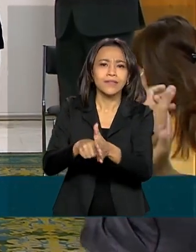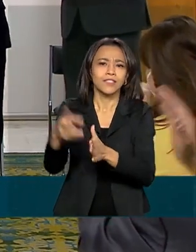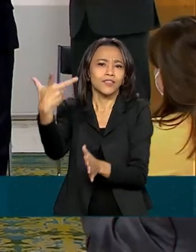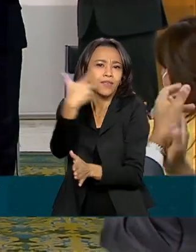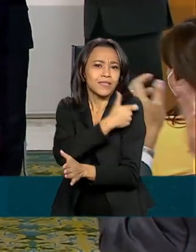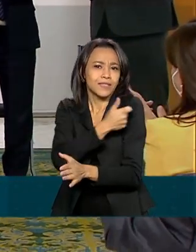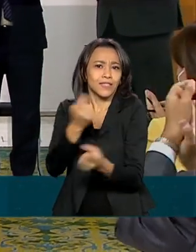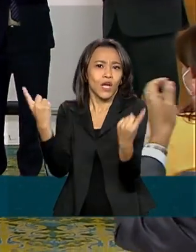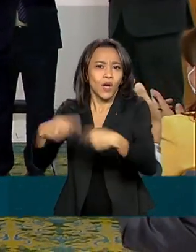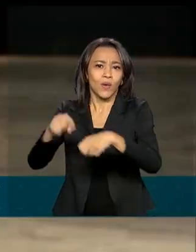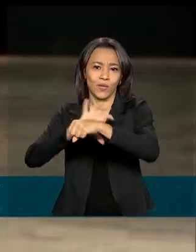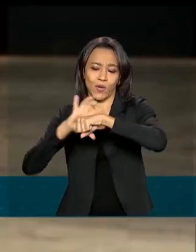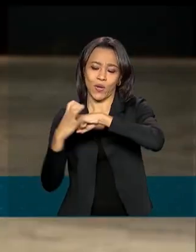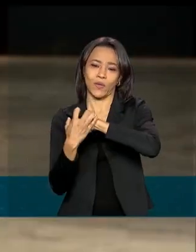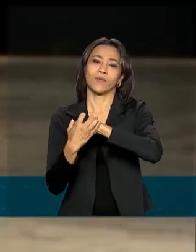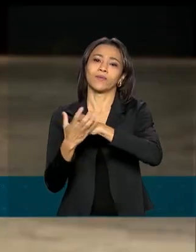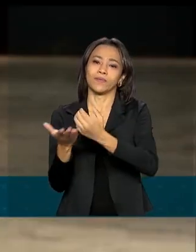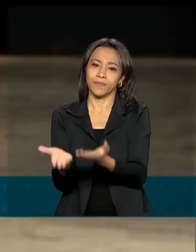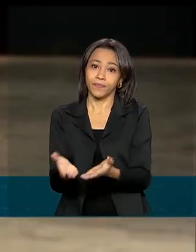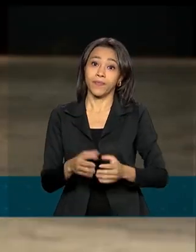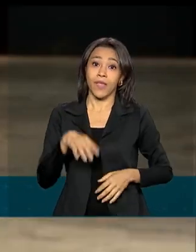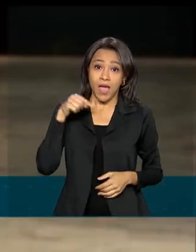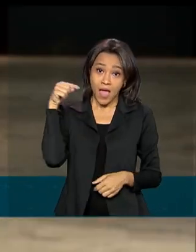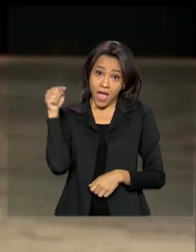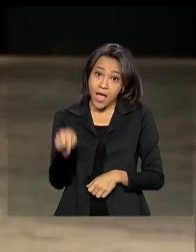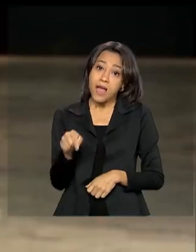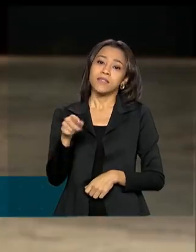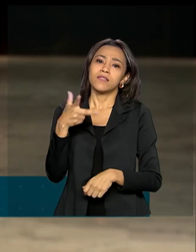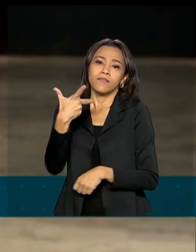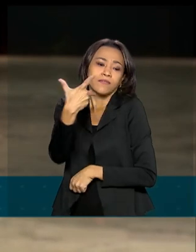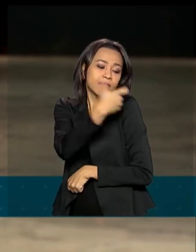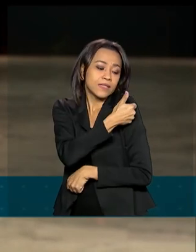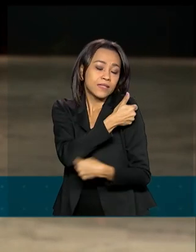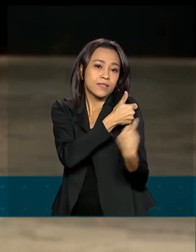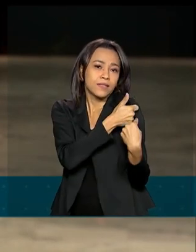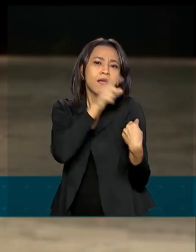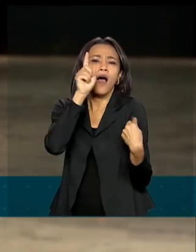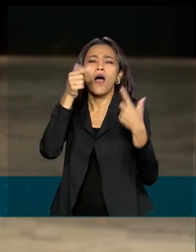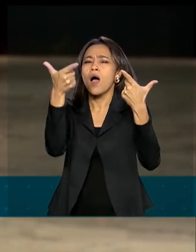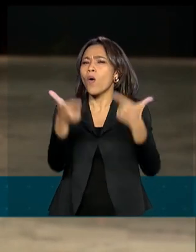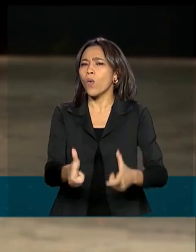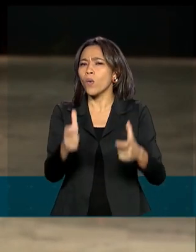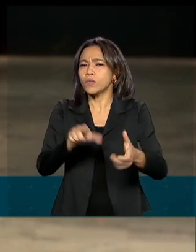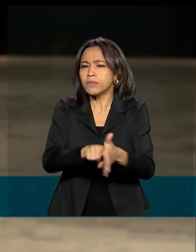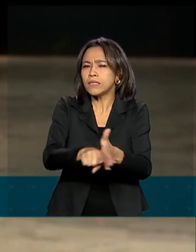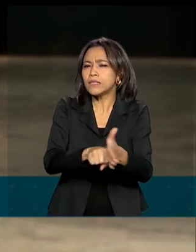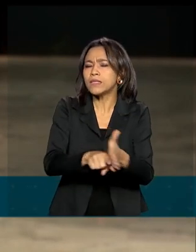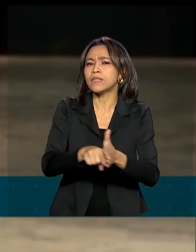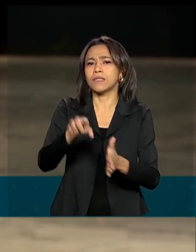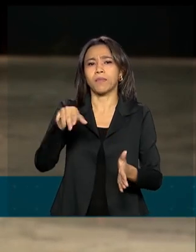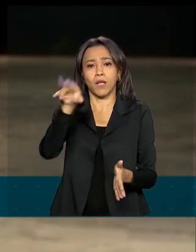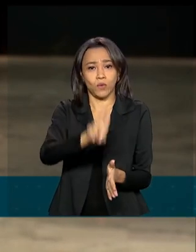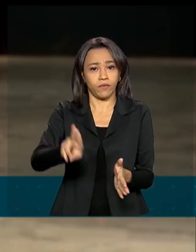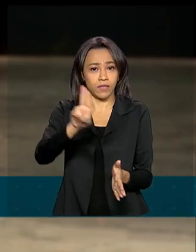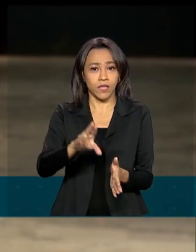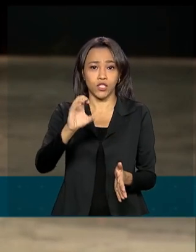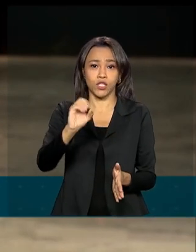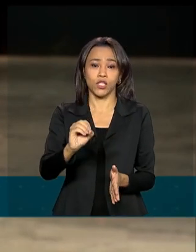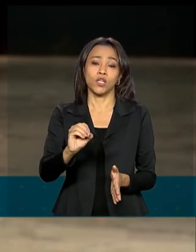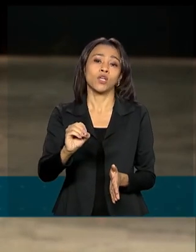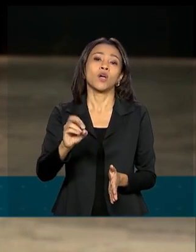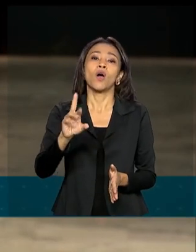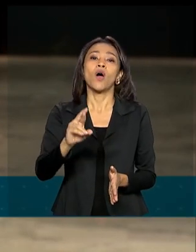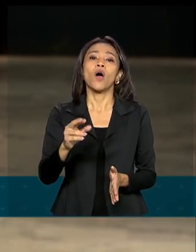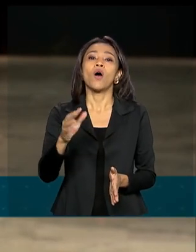promissores até o momento. Esta vacina contra o novo coronavírus é desenvolvida no Reino Unido pela Universidade de Oxford e pelo